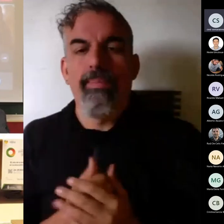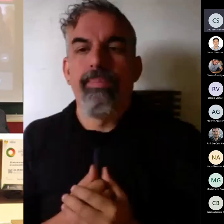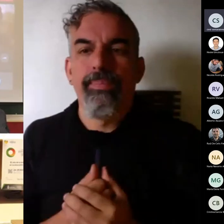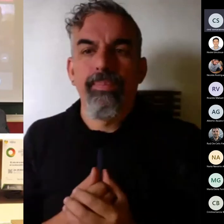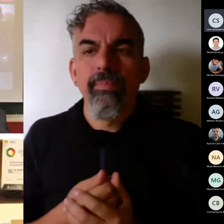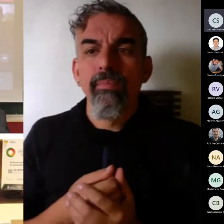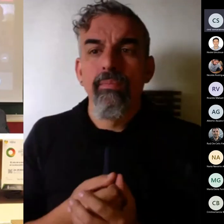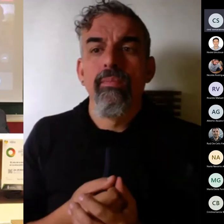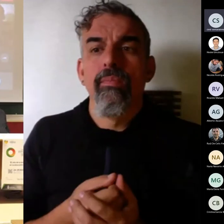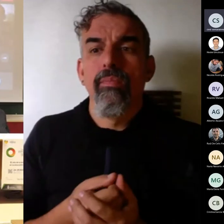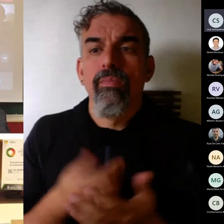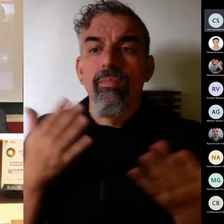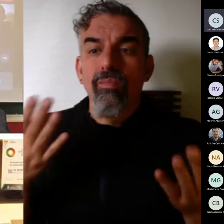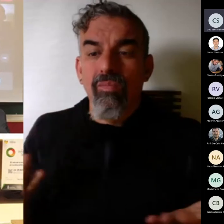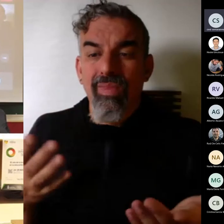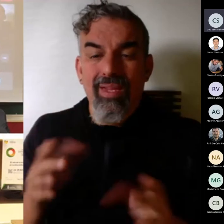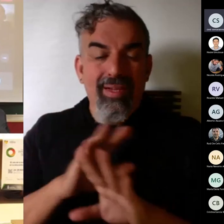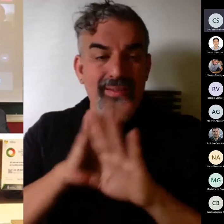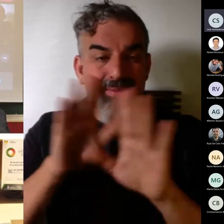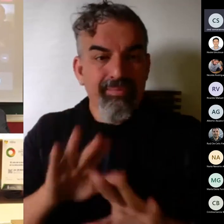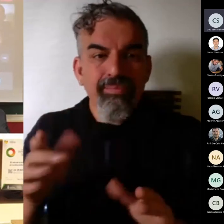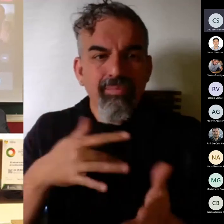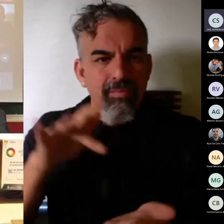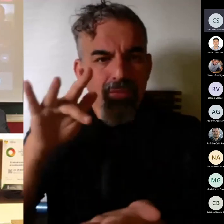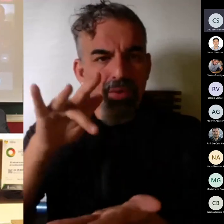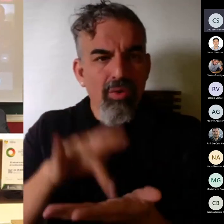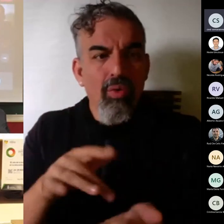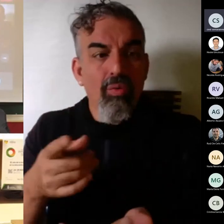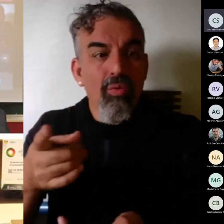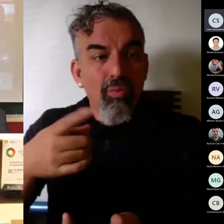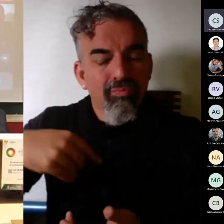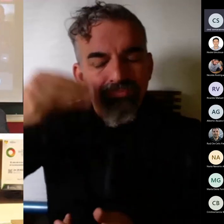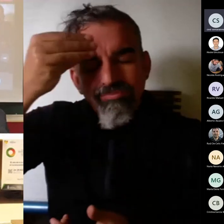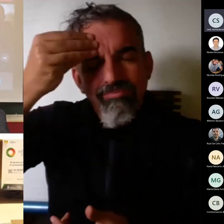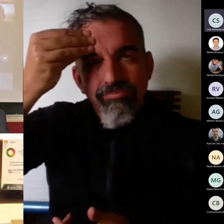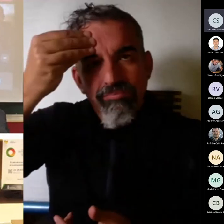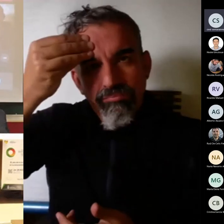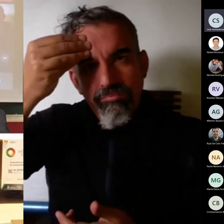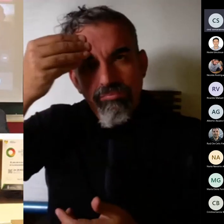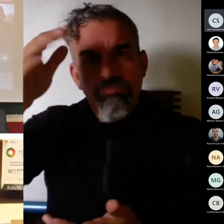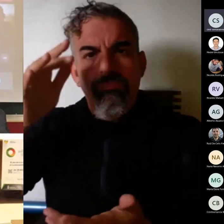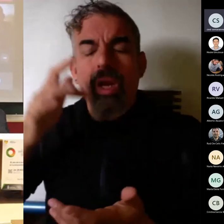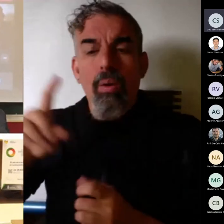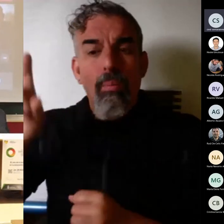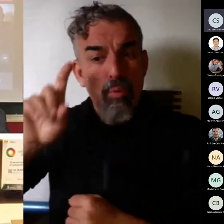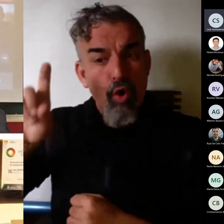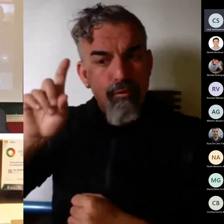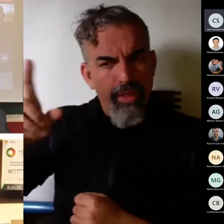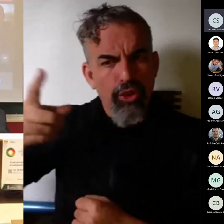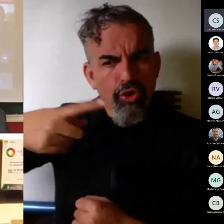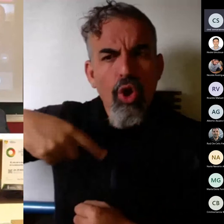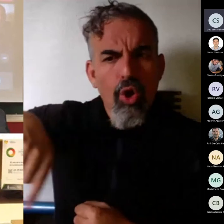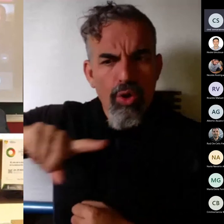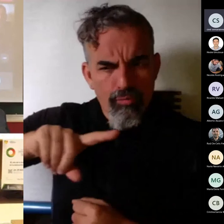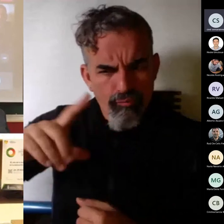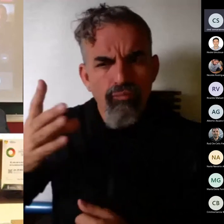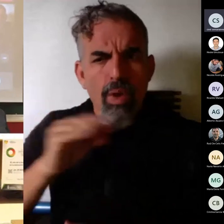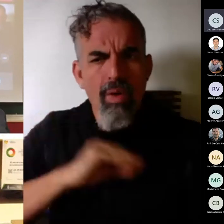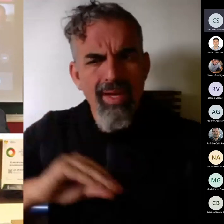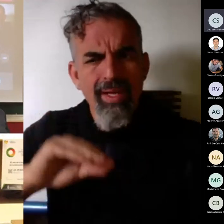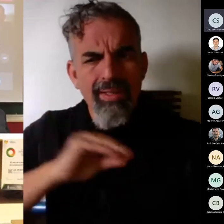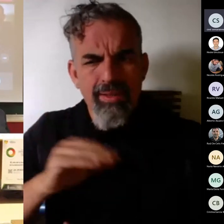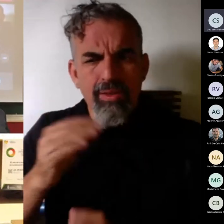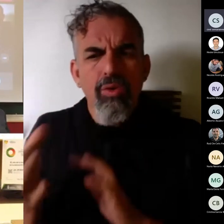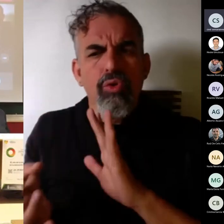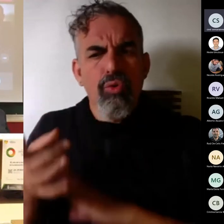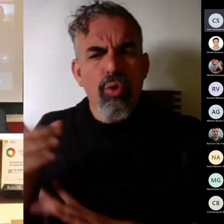Entonces pero esa es la normativa que tenemos y yo creo que eso en muchos profesores pues nos genera un problema en